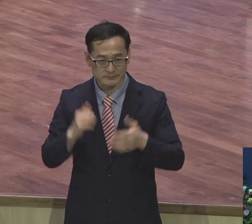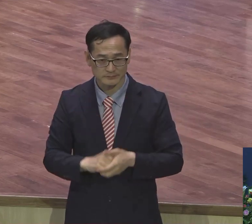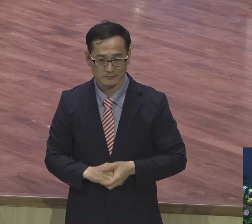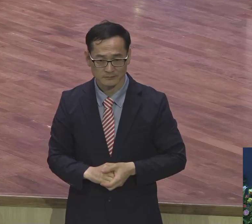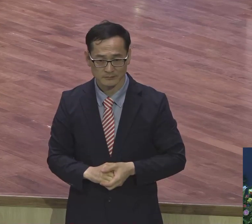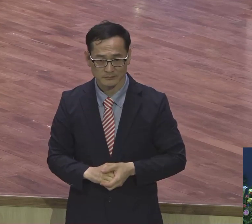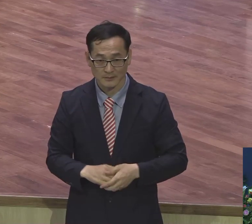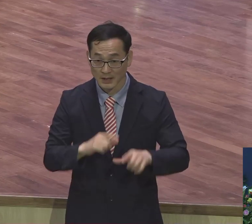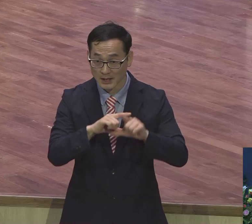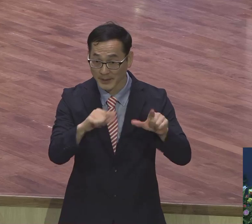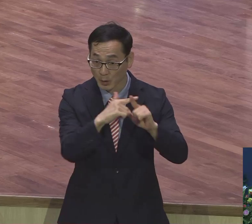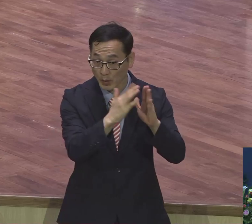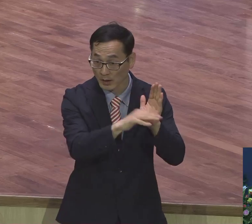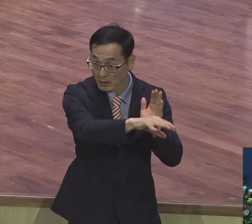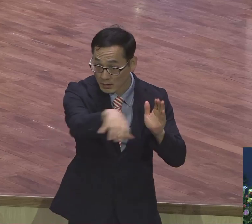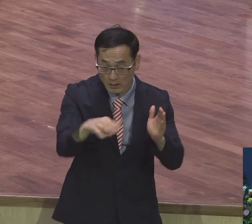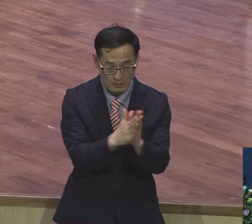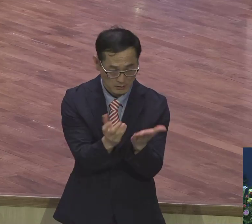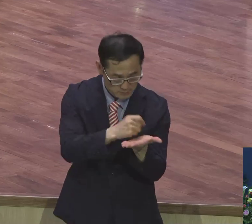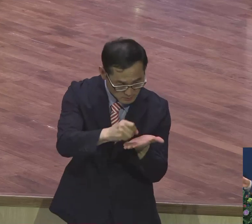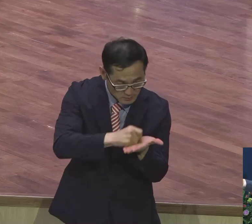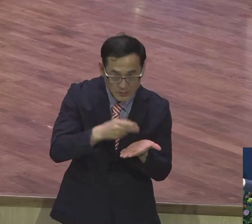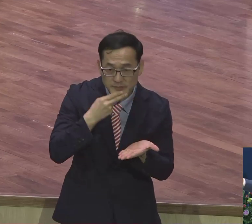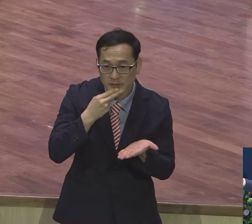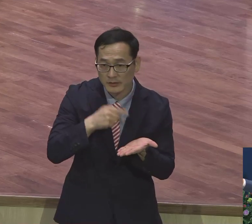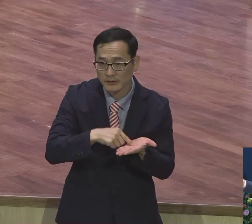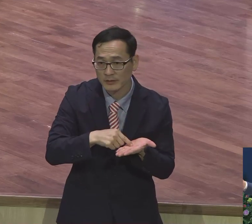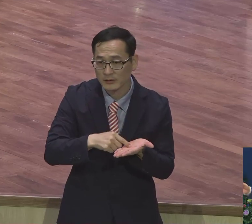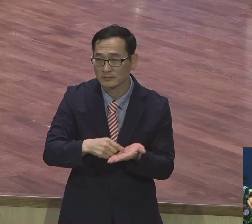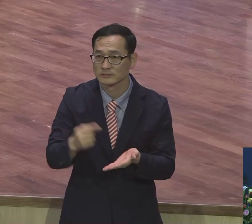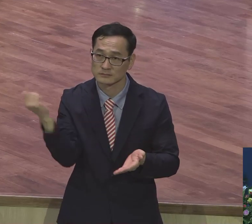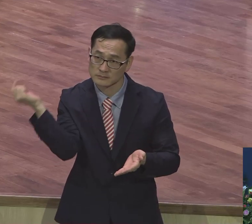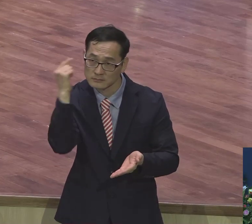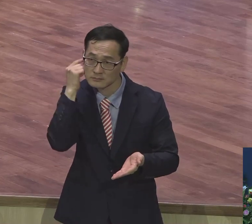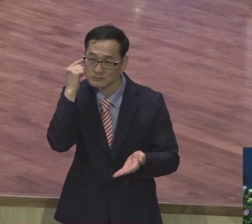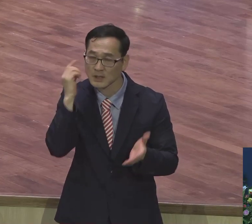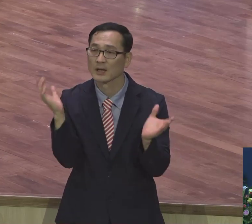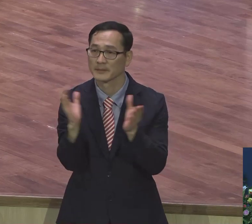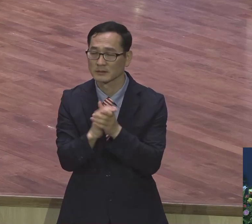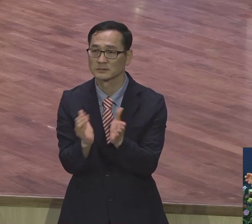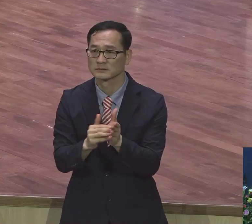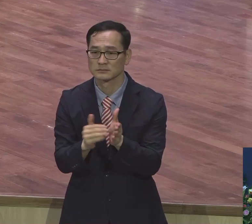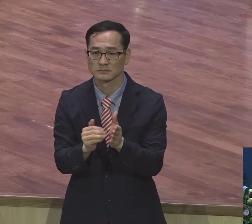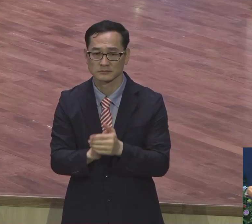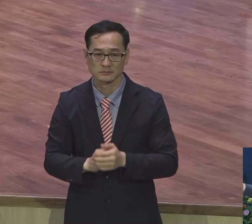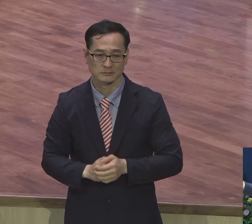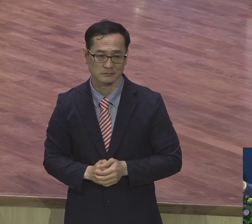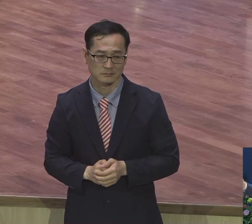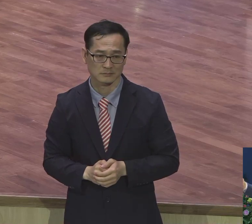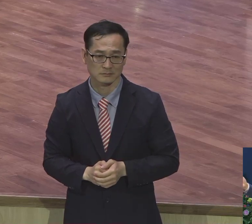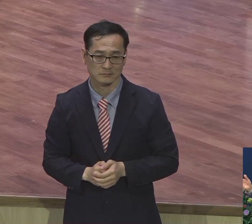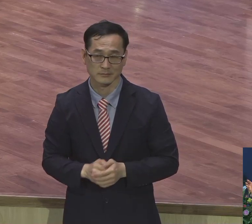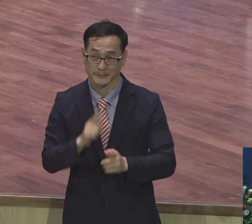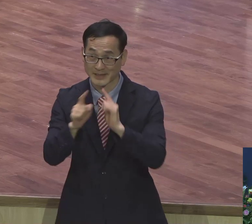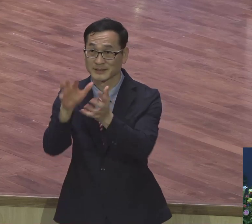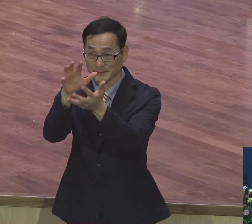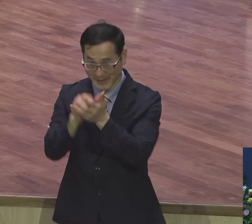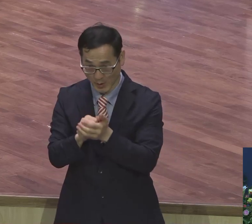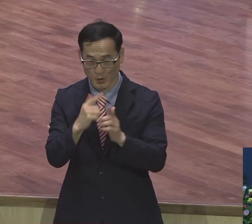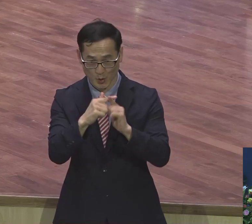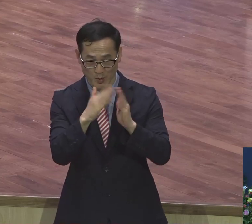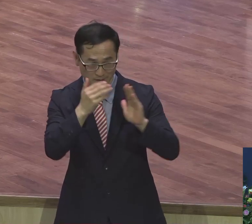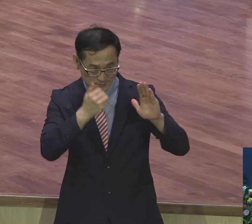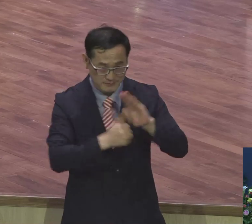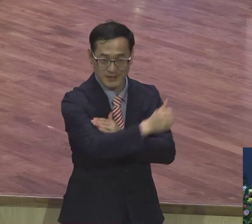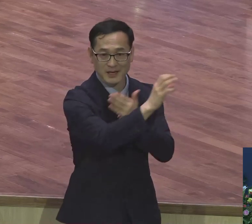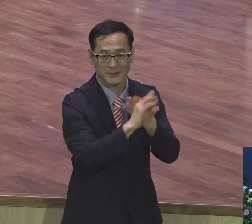일반 교회 노트 없어요. 그냥 듣고 끝이에요. 그럼 나가서 이제 말씀 따로 내 따로 해요. 신앙생활